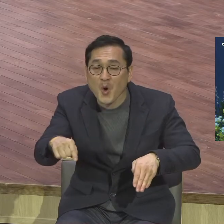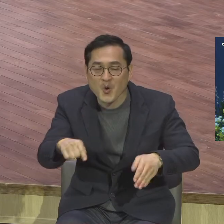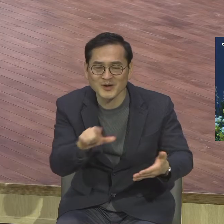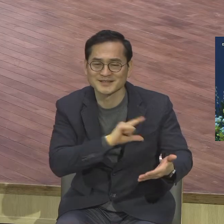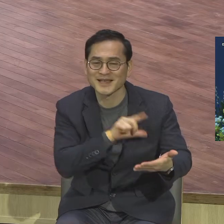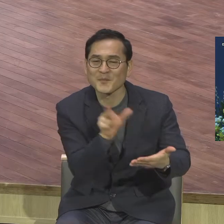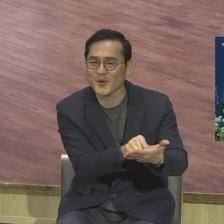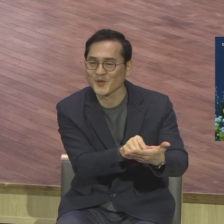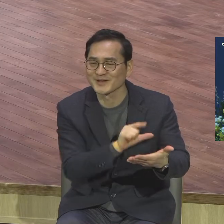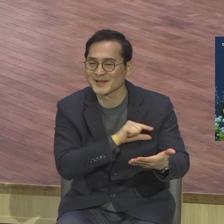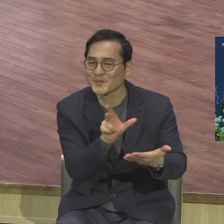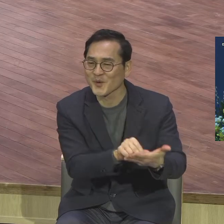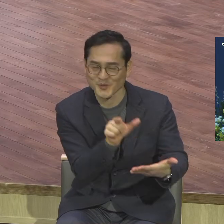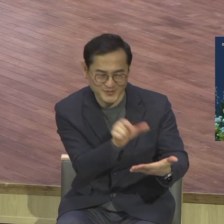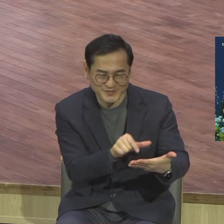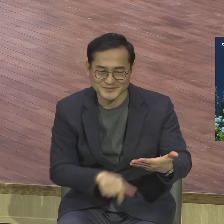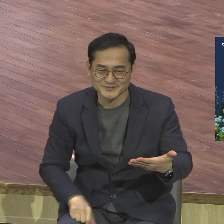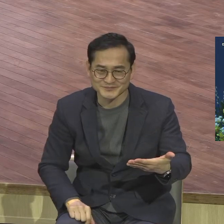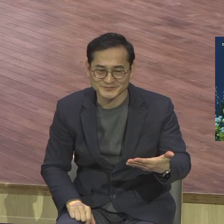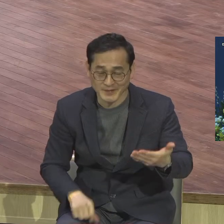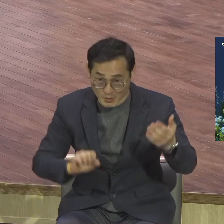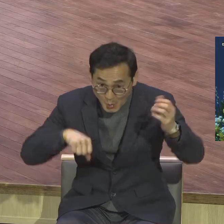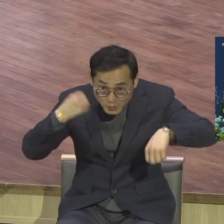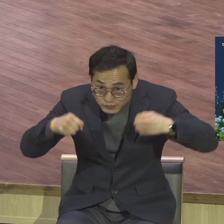차이점이 뭐냐